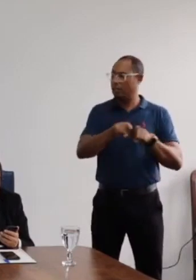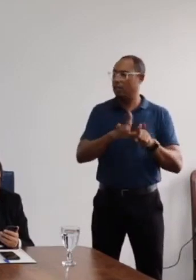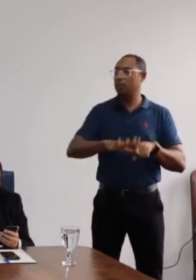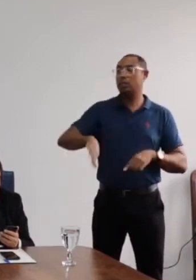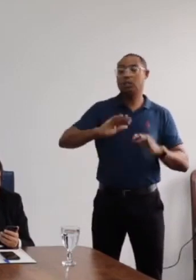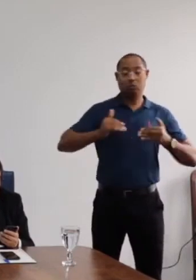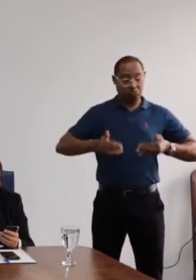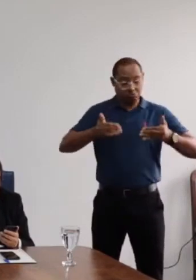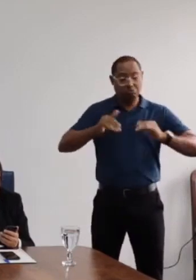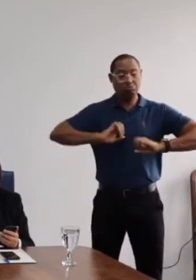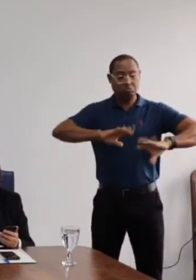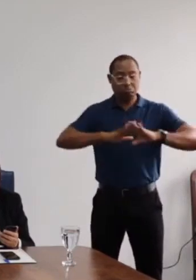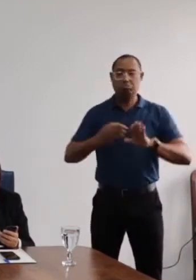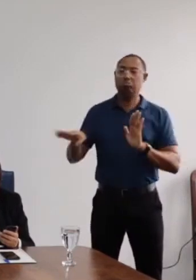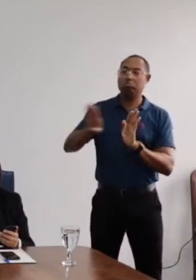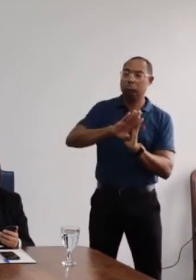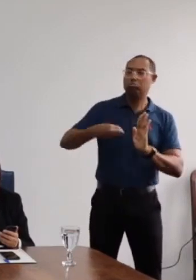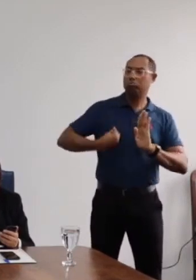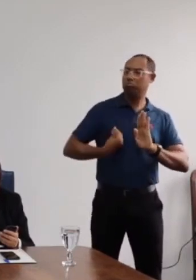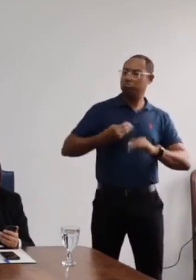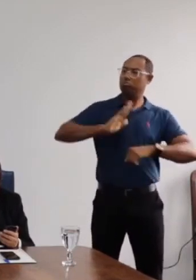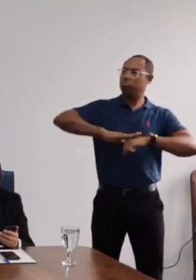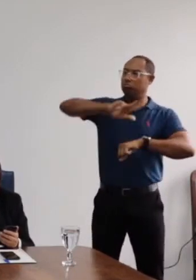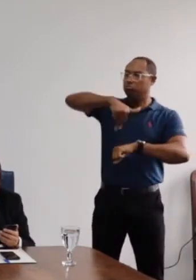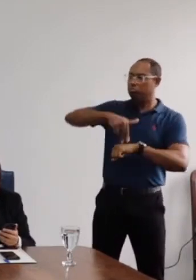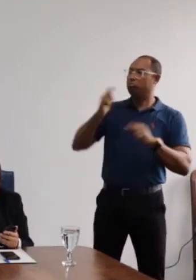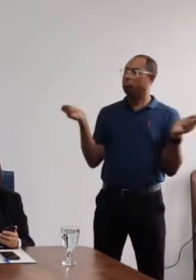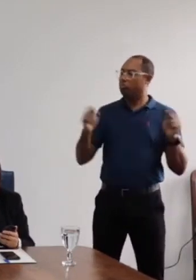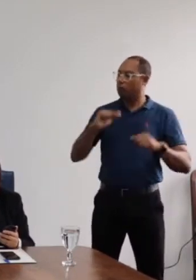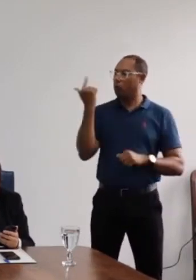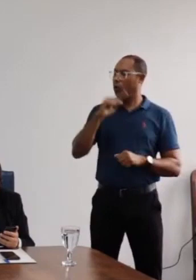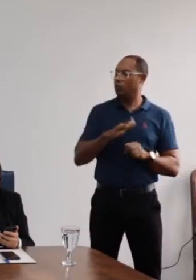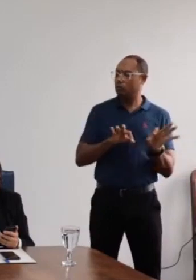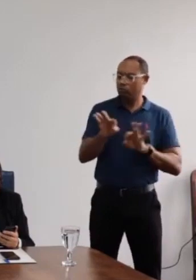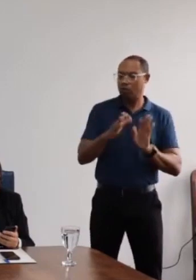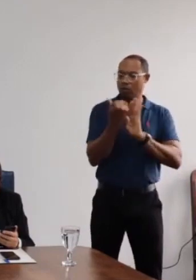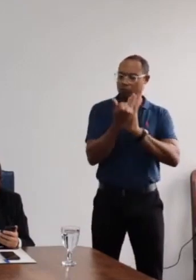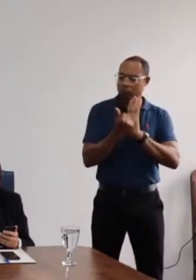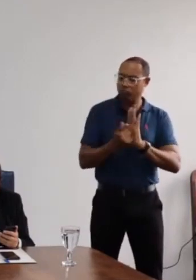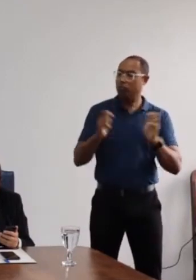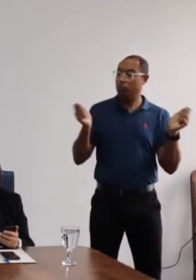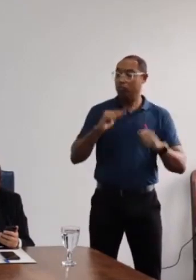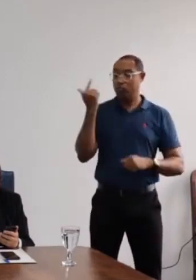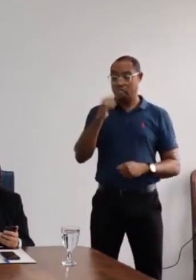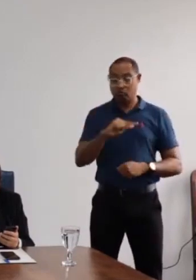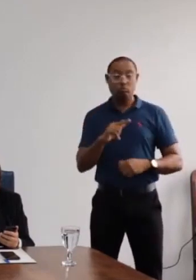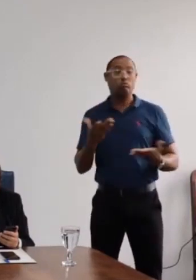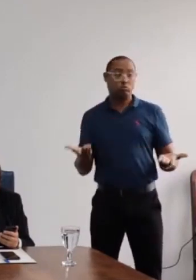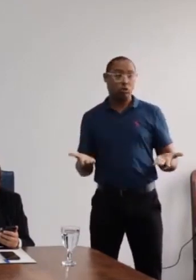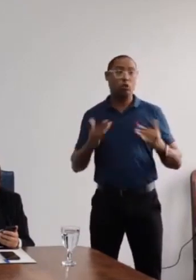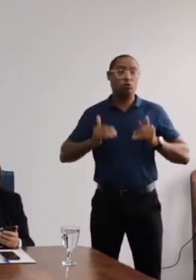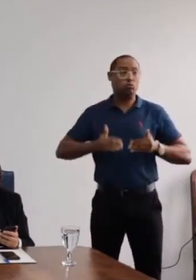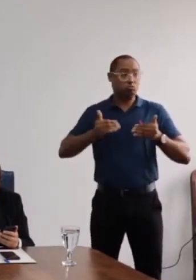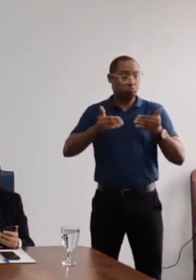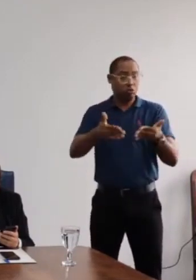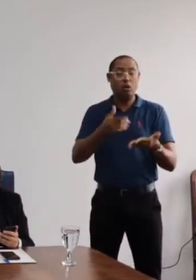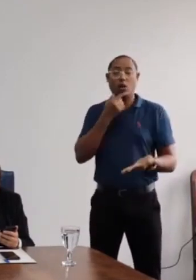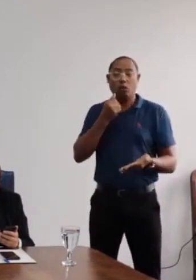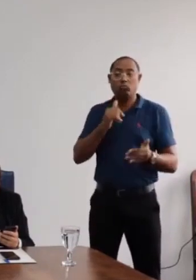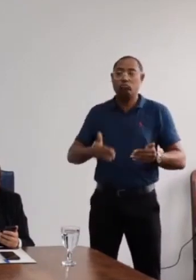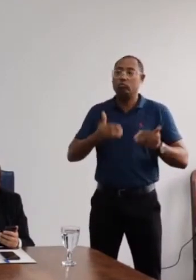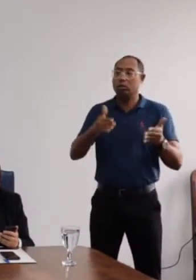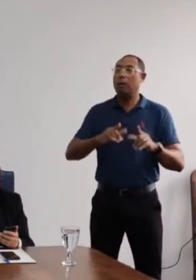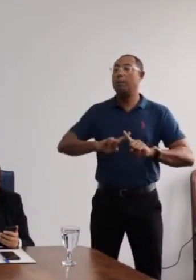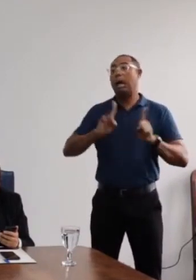Educação comparecesse, na verdade, havia o agendamento do comparecimento do ministro, mas